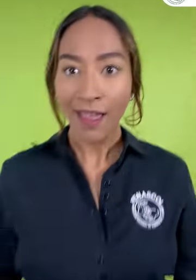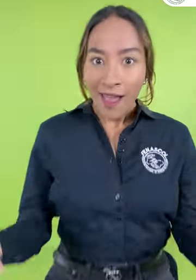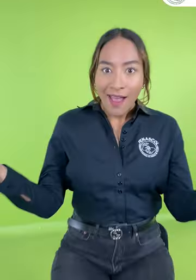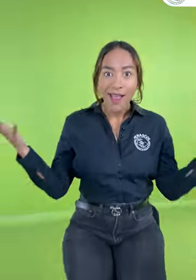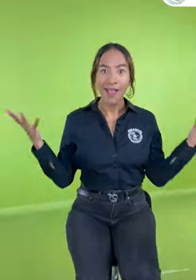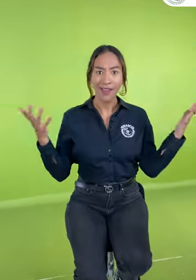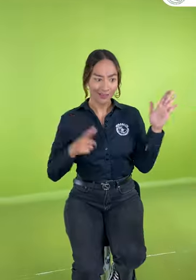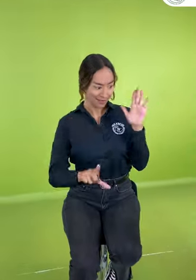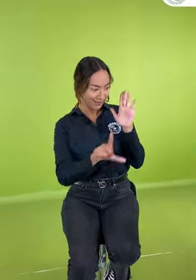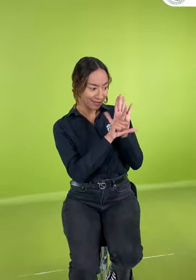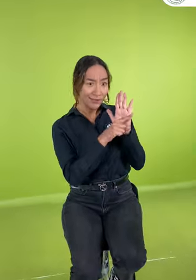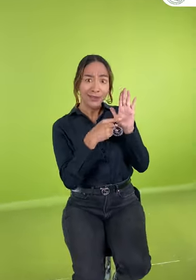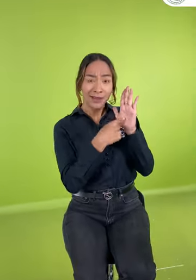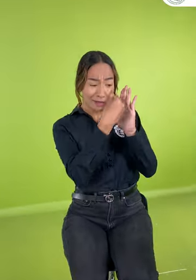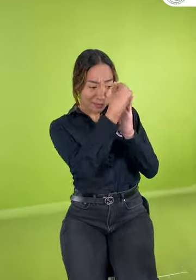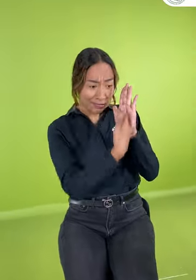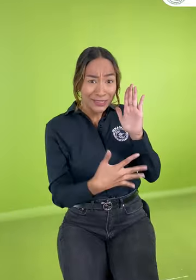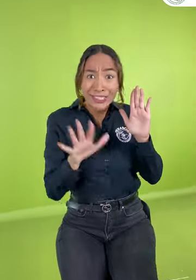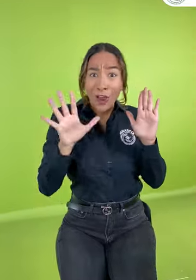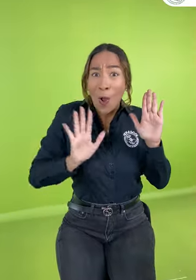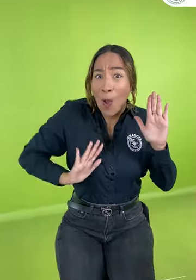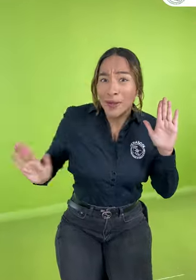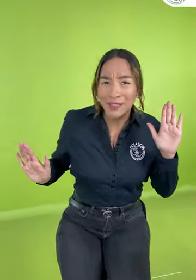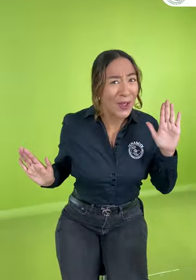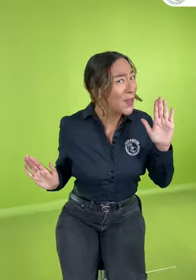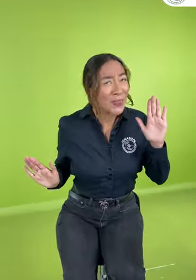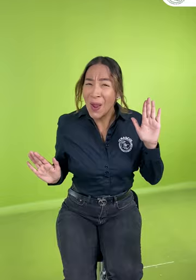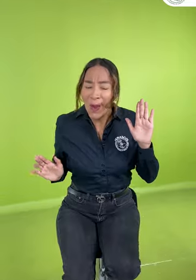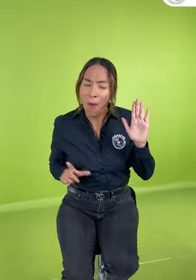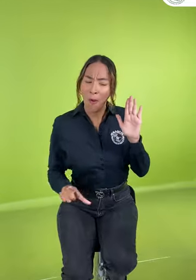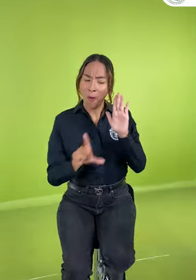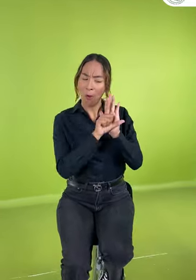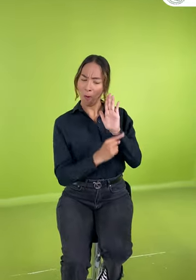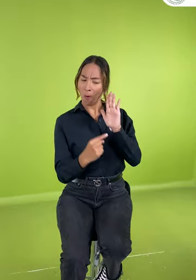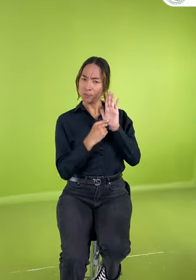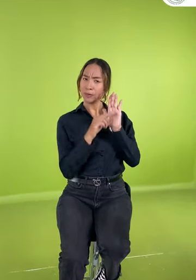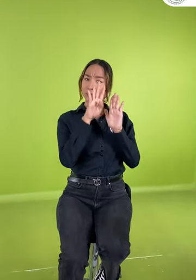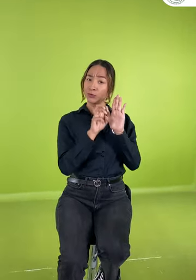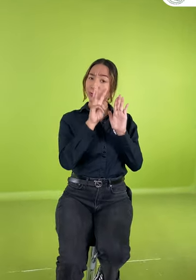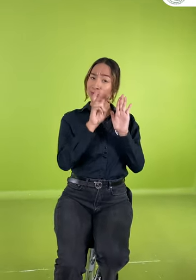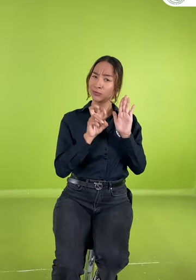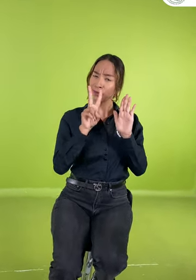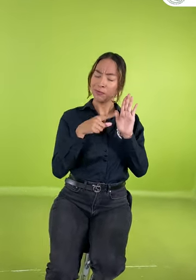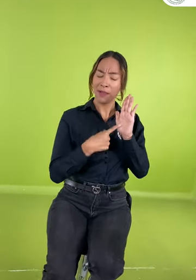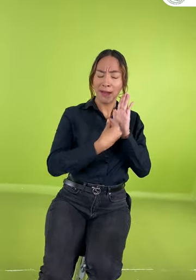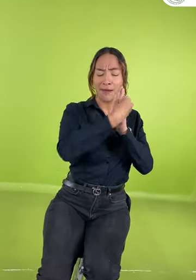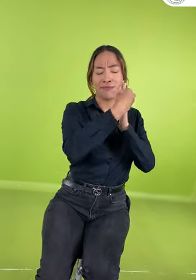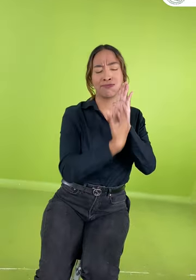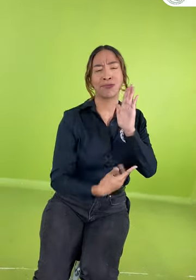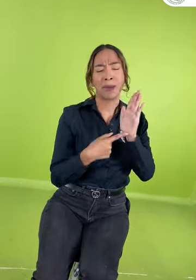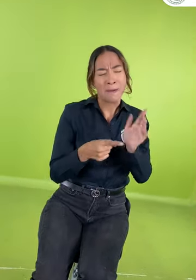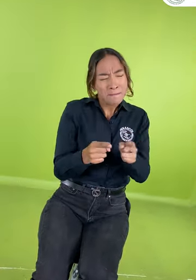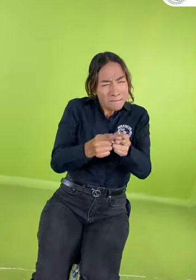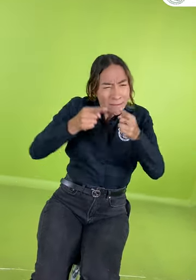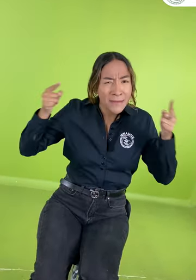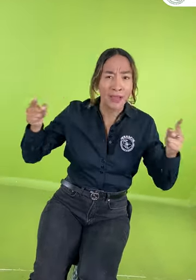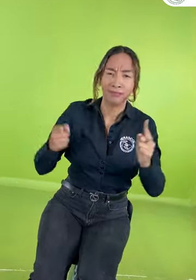Pero no creas que la Ley 982 solo habla de estos cinco temas. Esta ley tiene mucho más, y si la quieres conocer, puedes